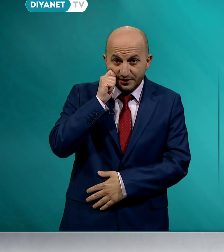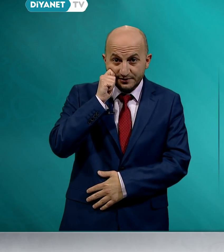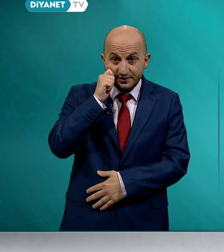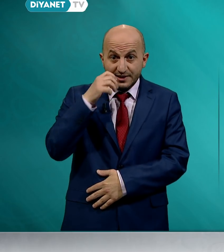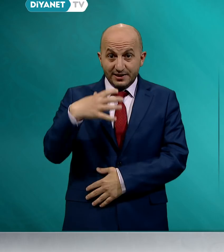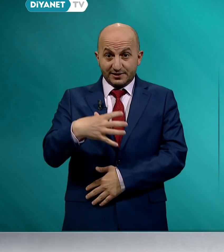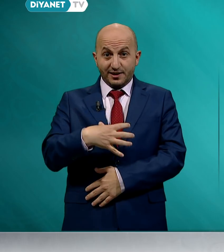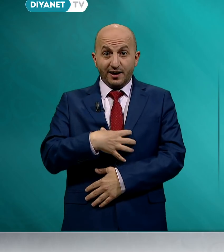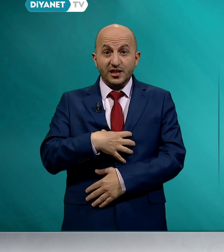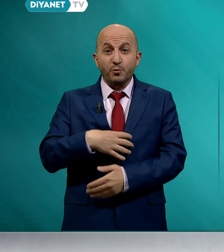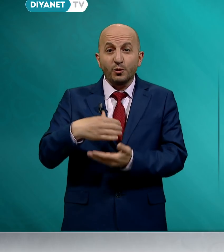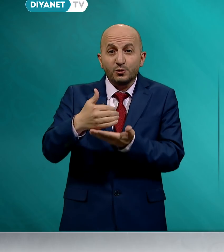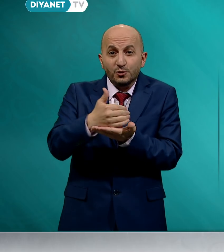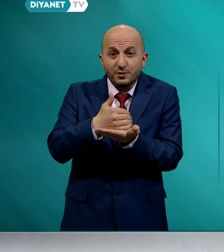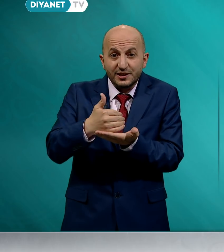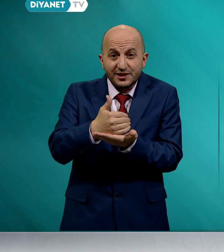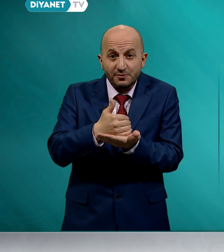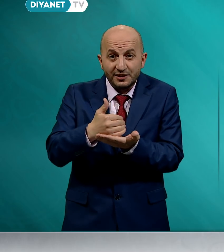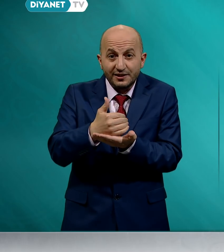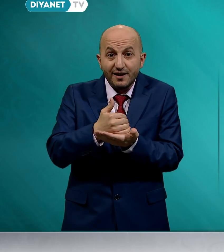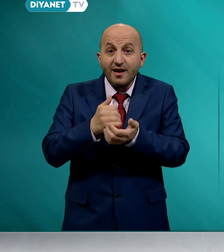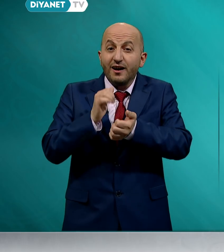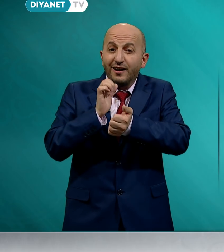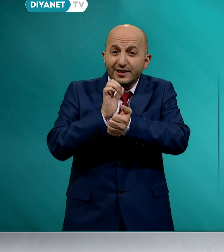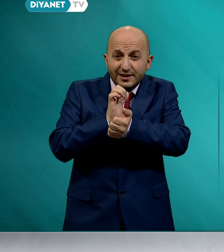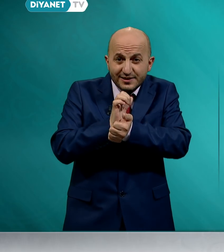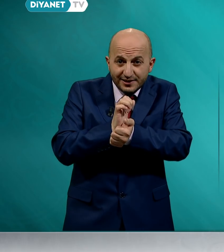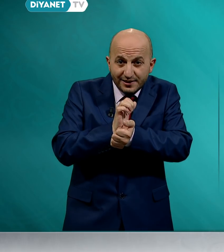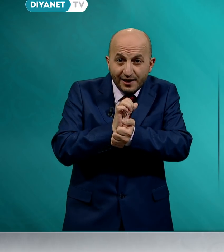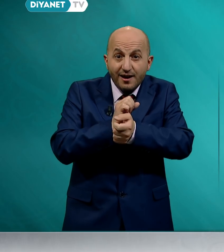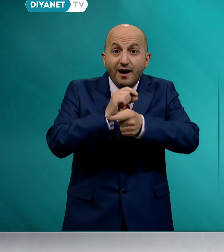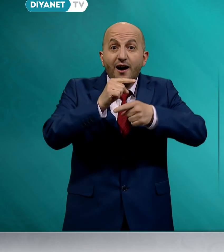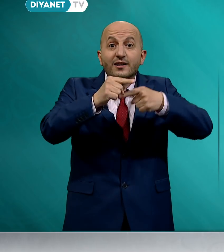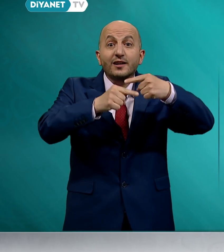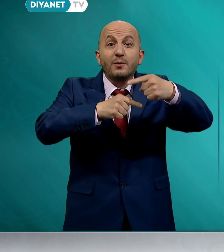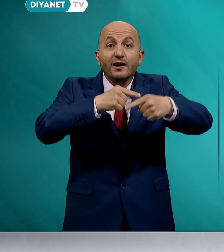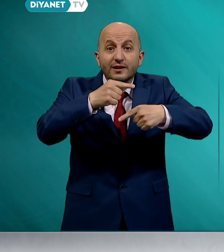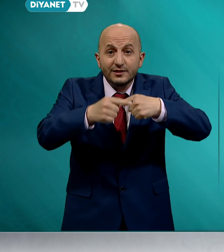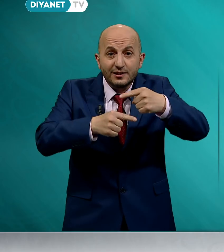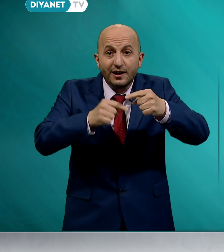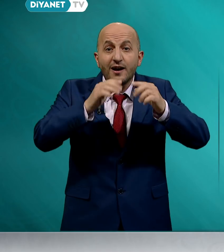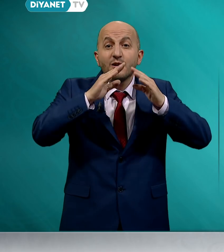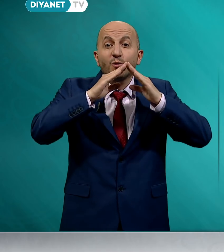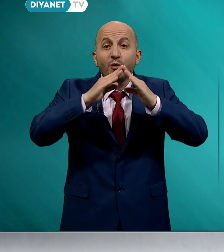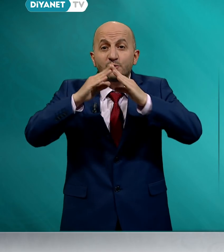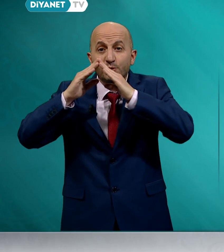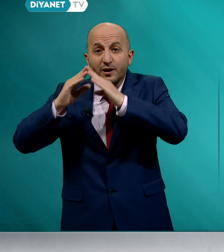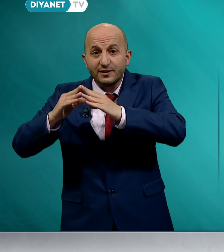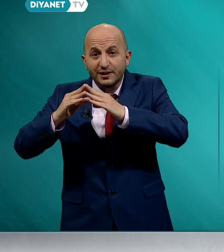sahip olduğu birikimi, ailesiyle, akrabalarıyla, komşularıyla,